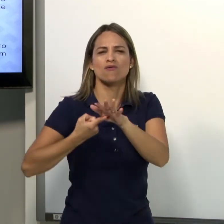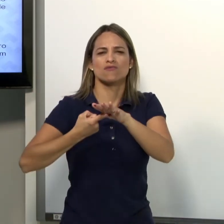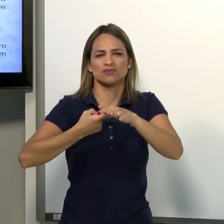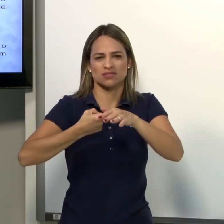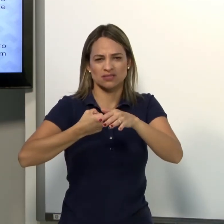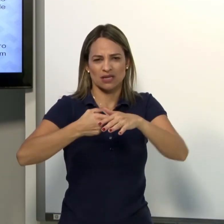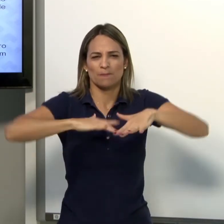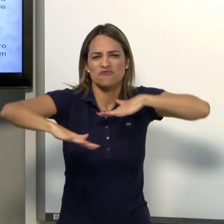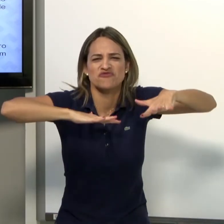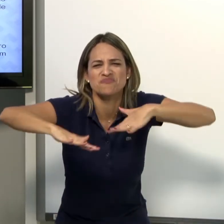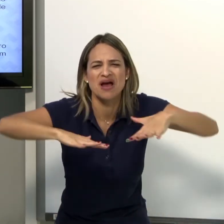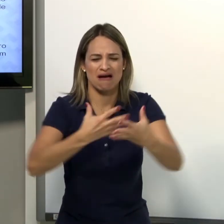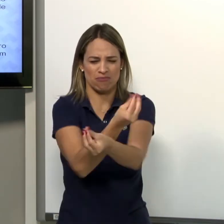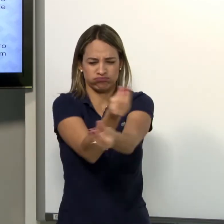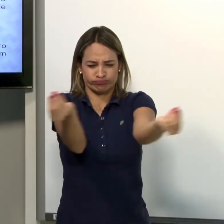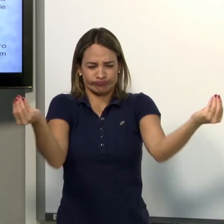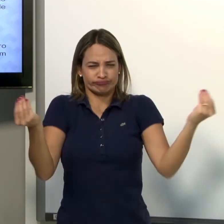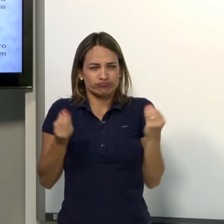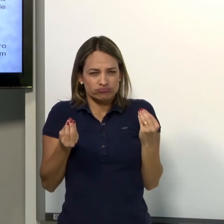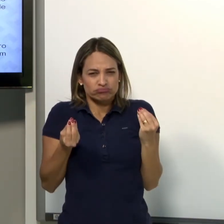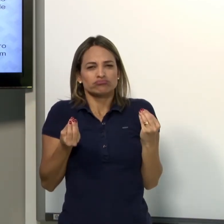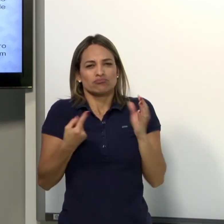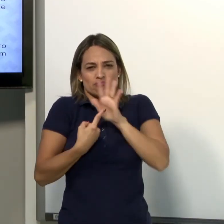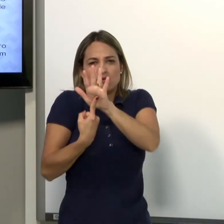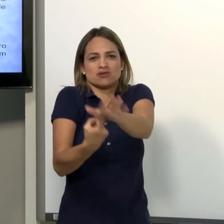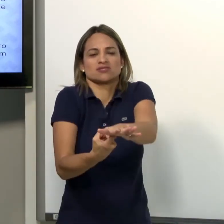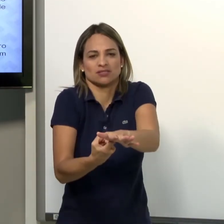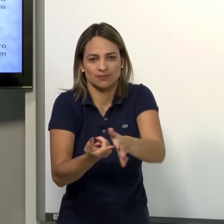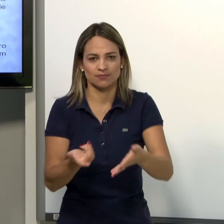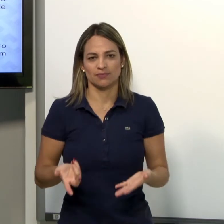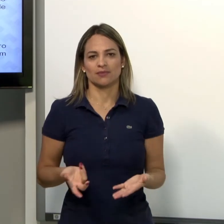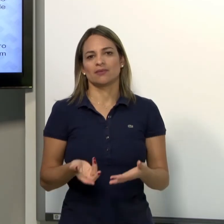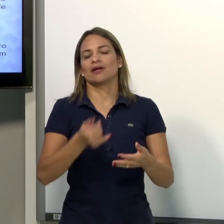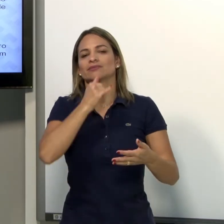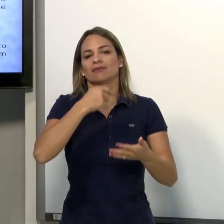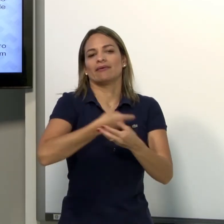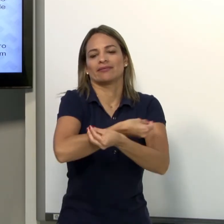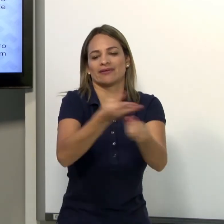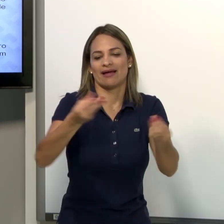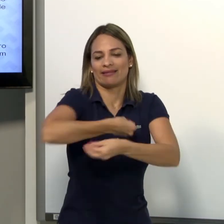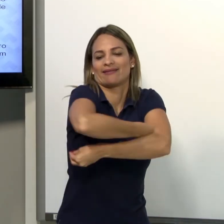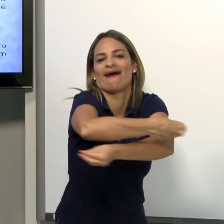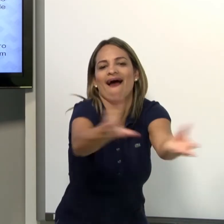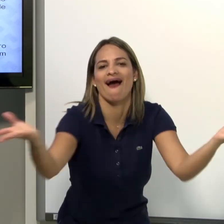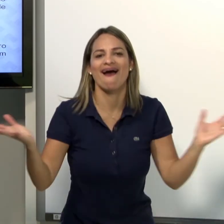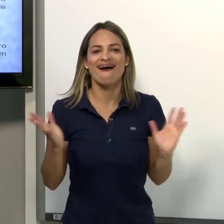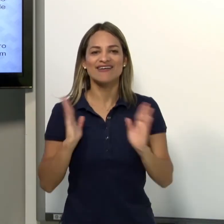movimento e a posição de uma quantidade, de um número.